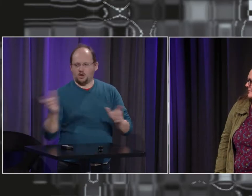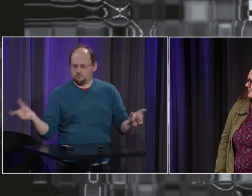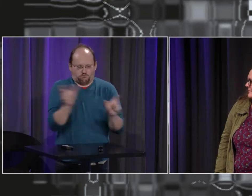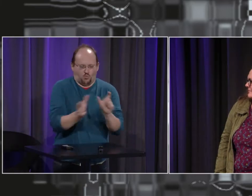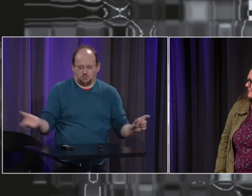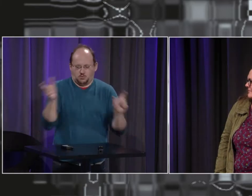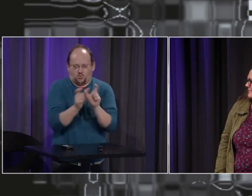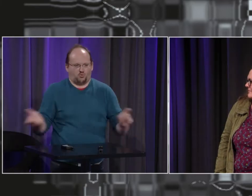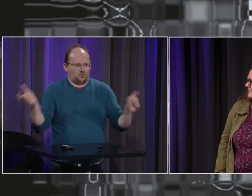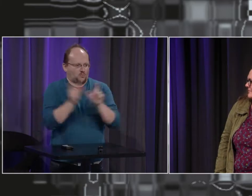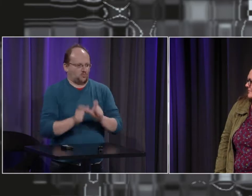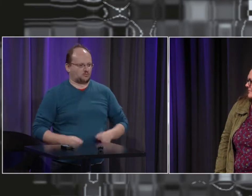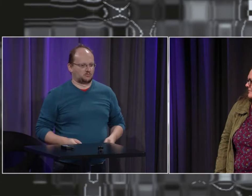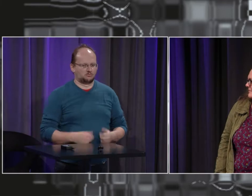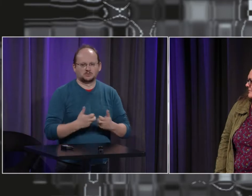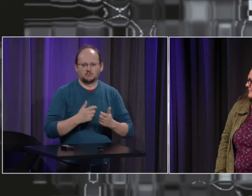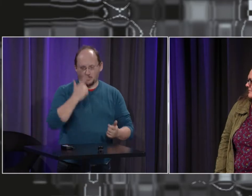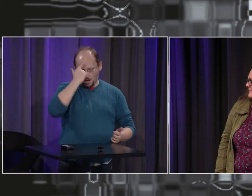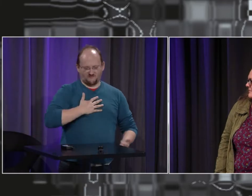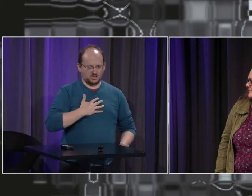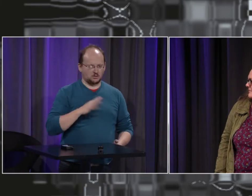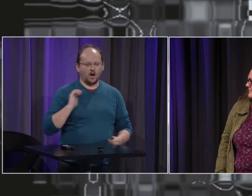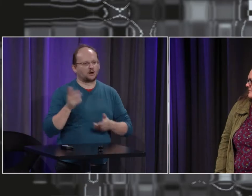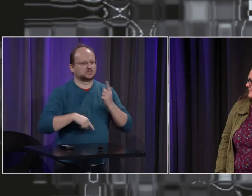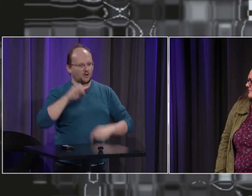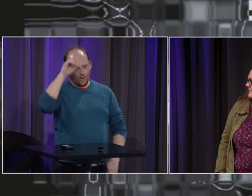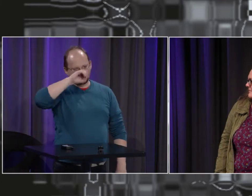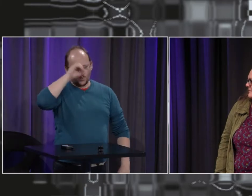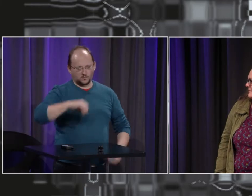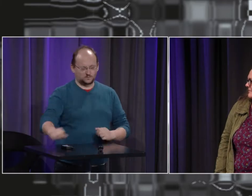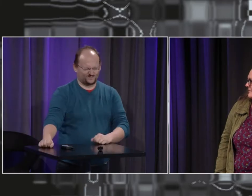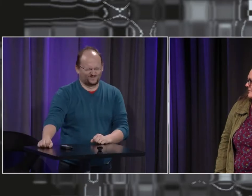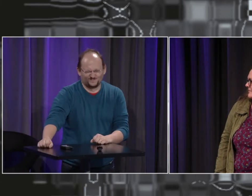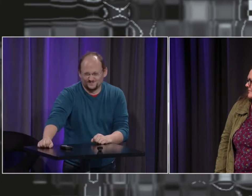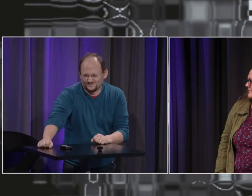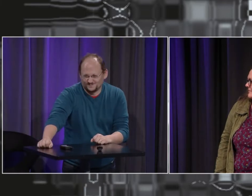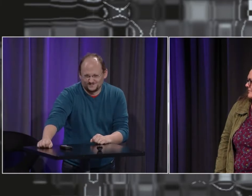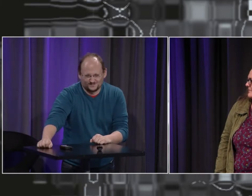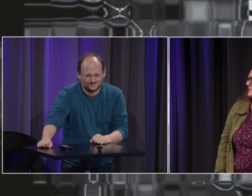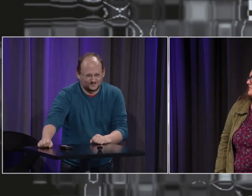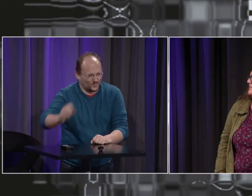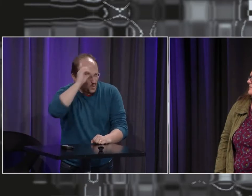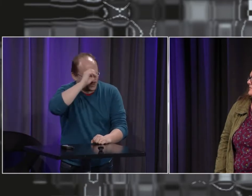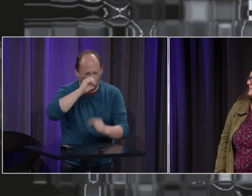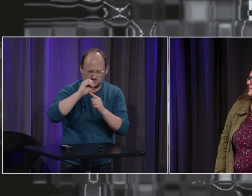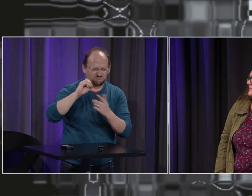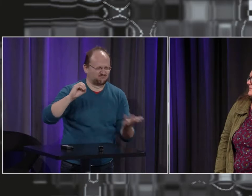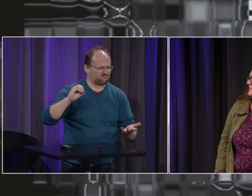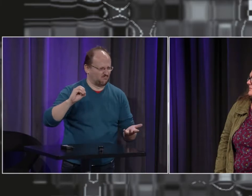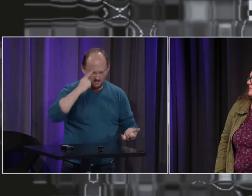'hui c'est c'est l'association des des signes qui sont là alors qu'il a des choses qui